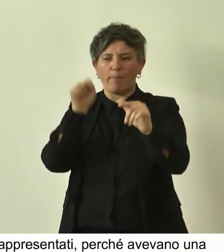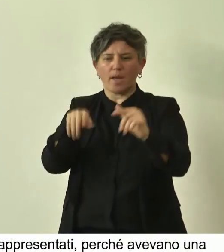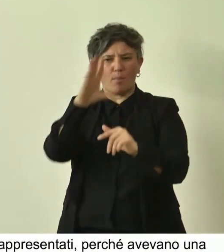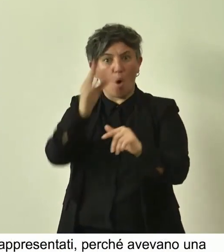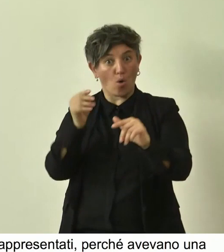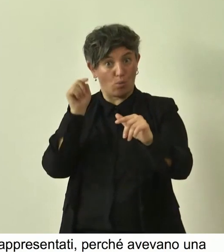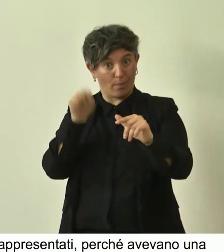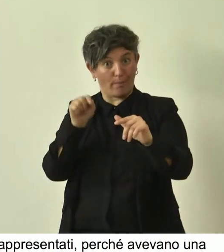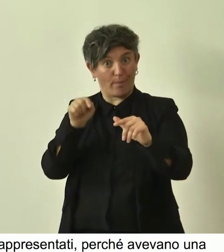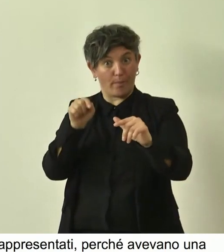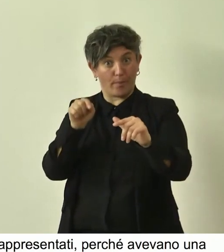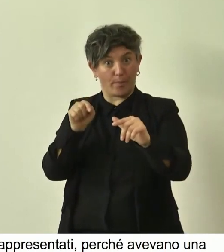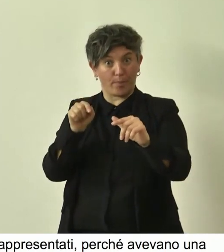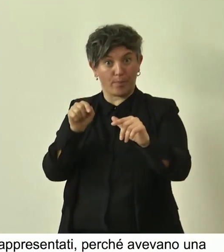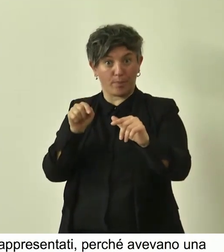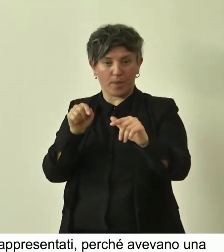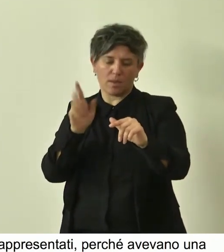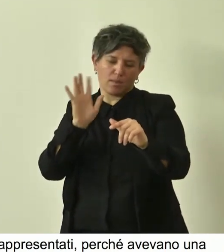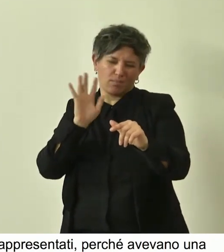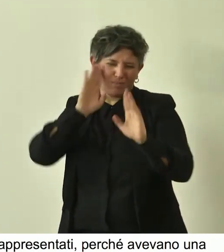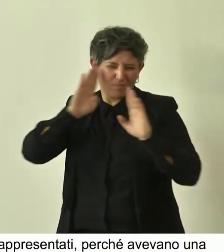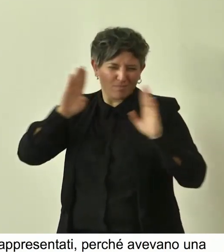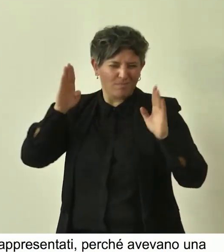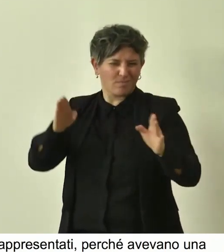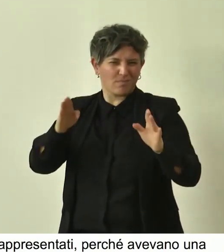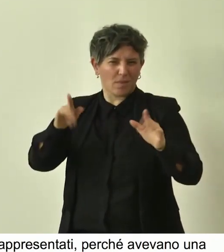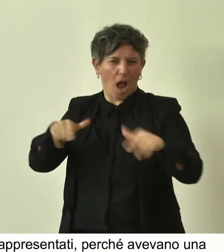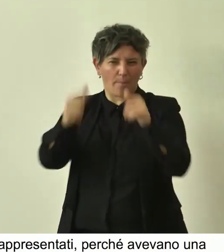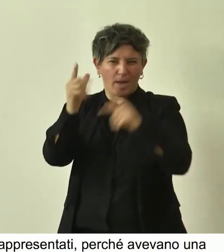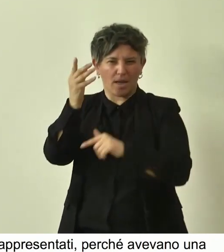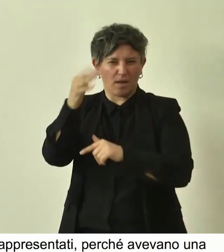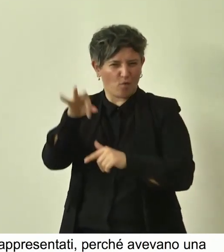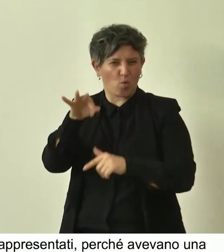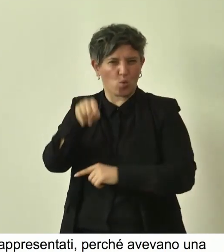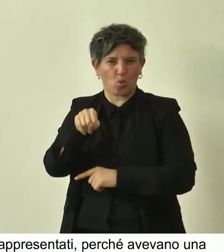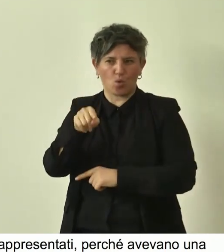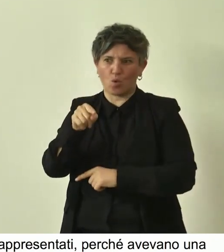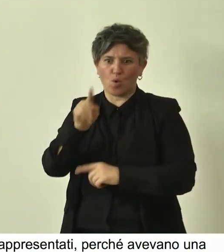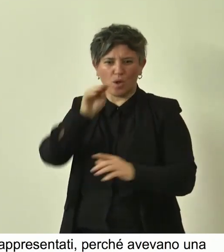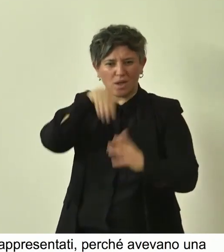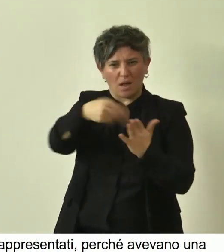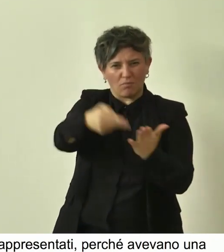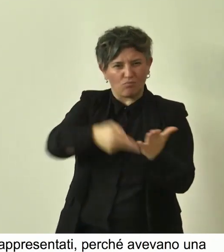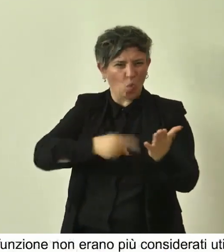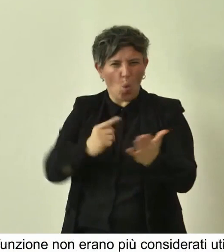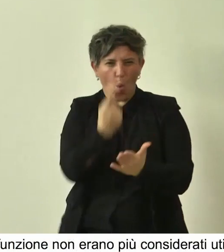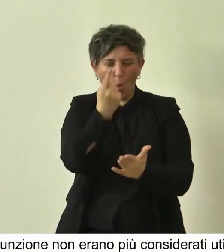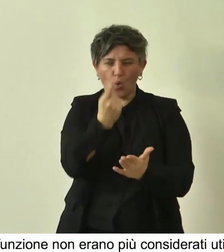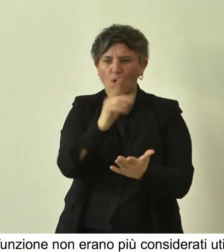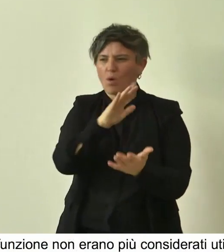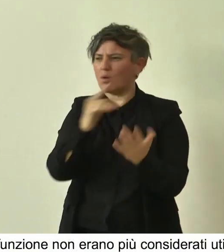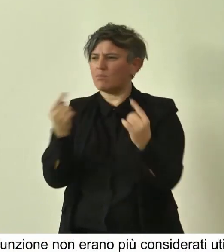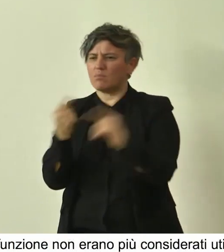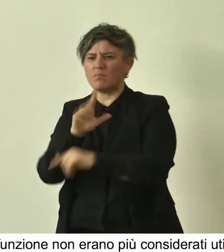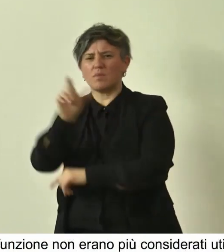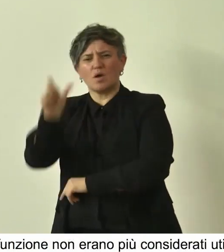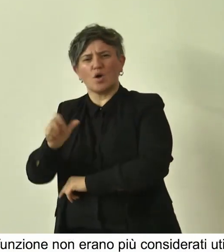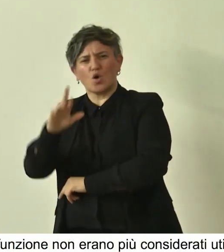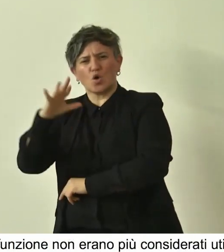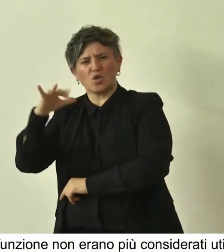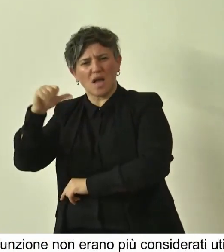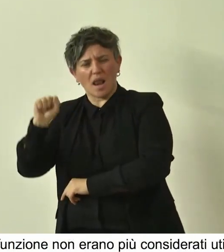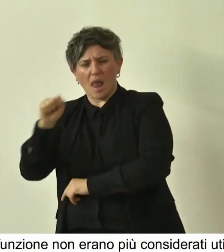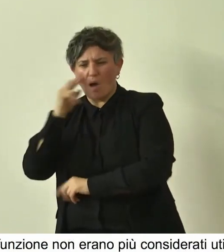da frutto, qui ne è rappresentato uno solo, ma con Rosella abbiamo fatto dei sopralluoghi in giro per il